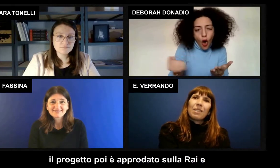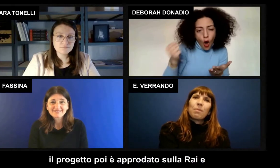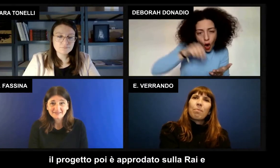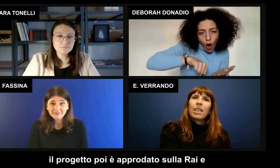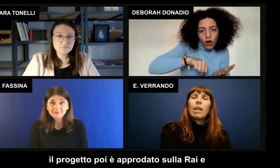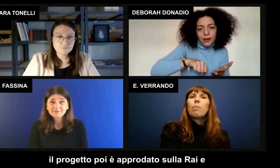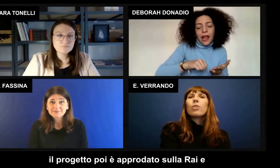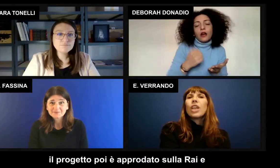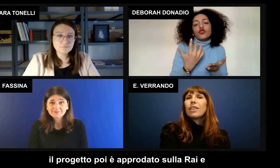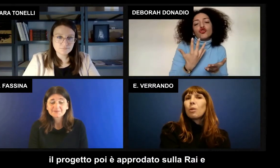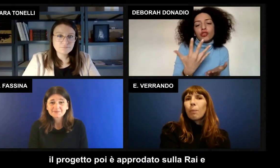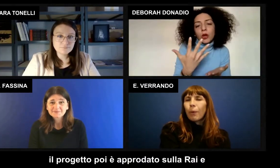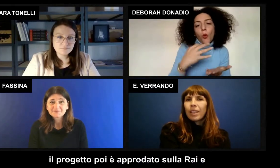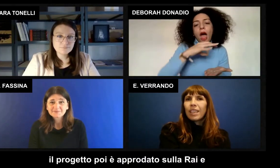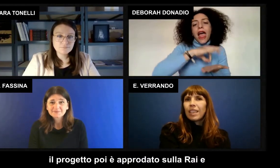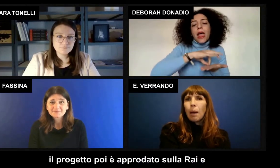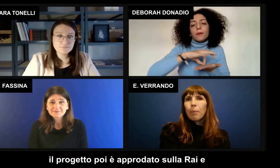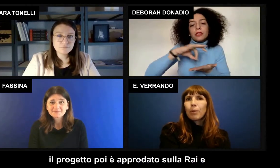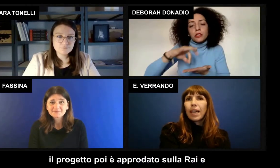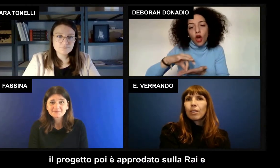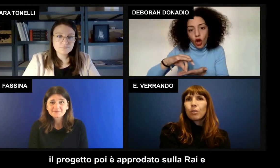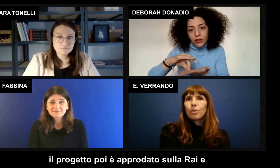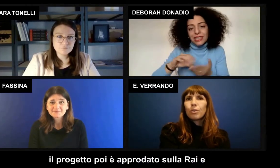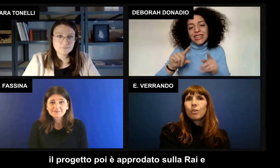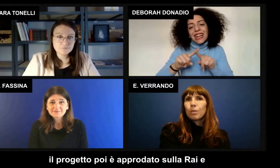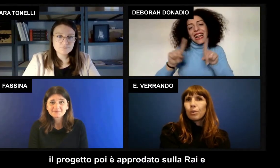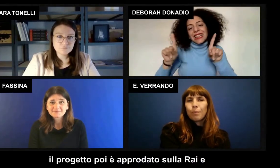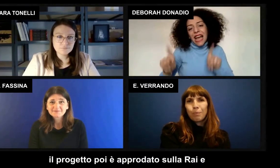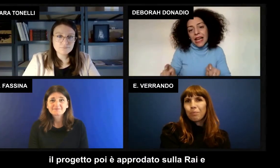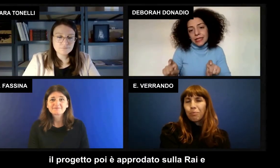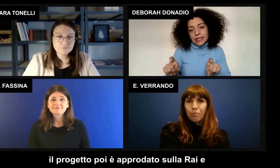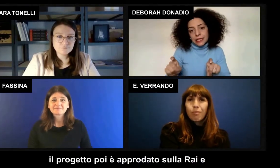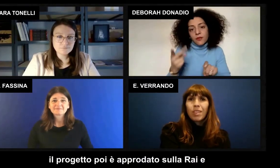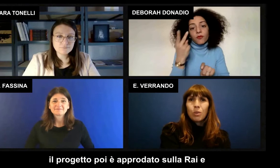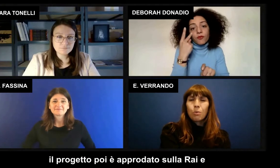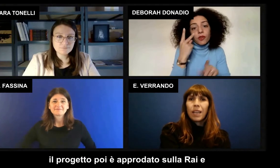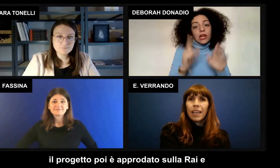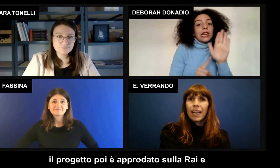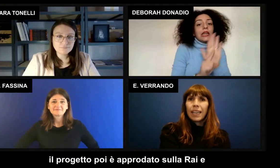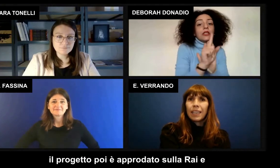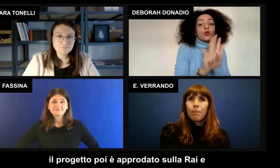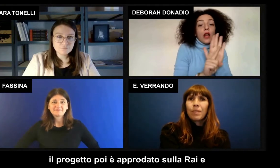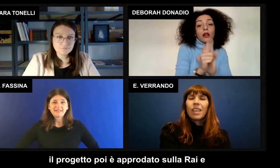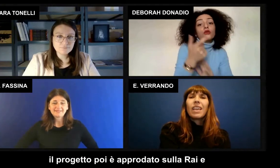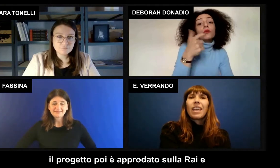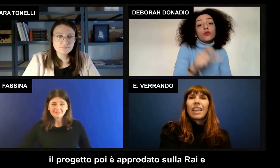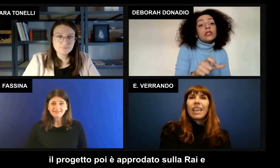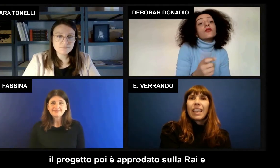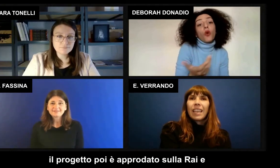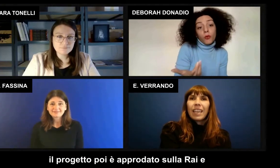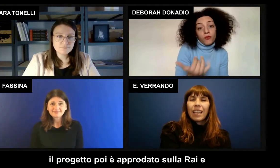il progetto poi ha prodato sulla RAI